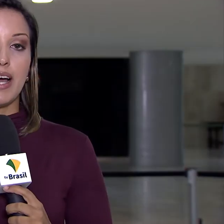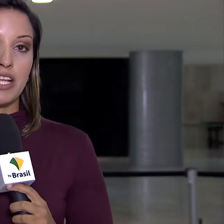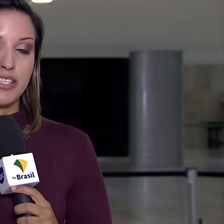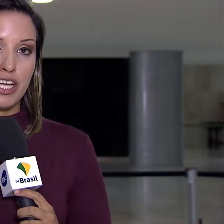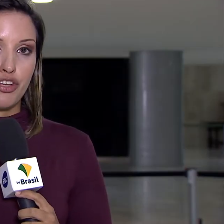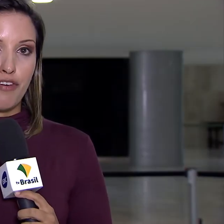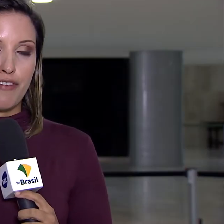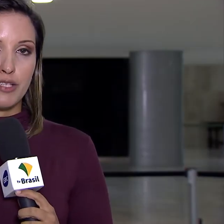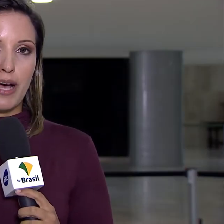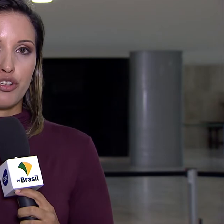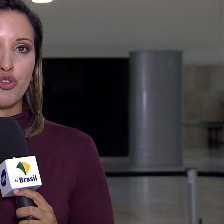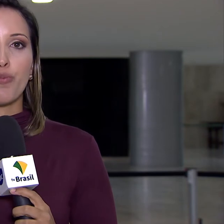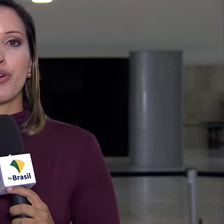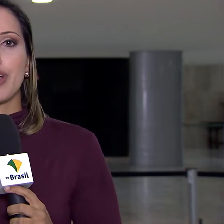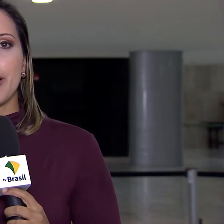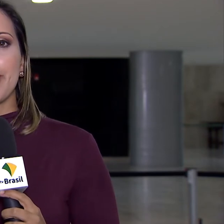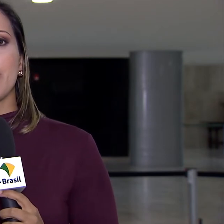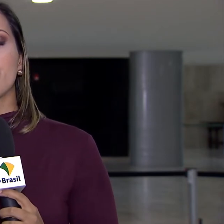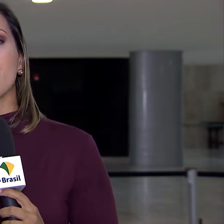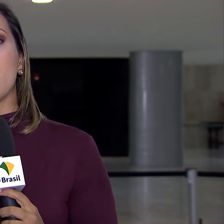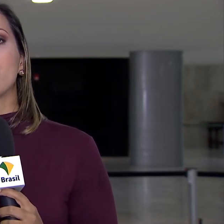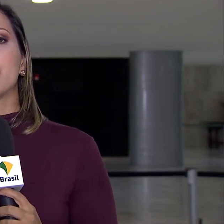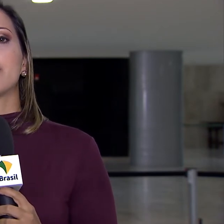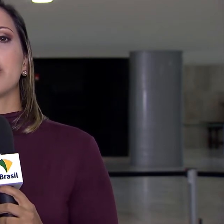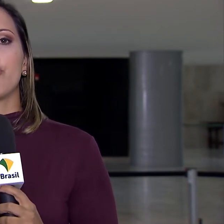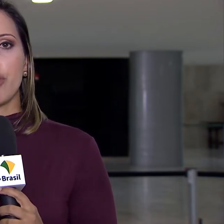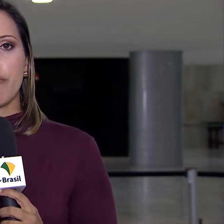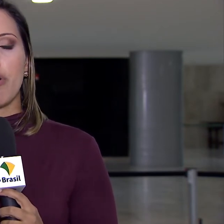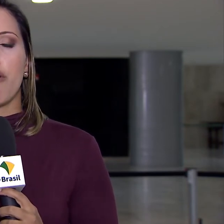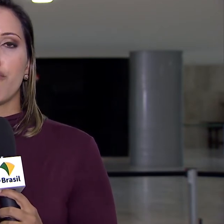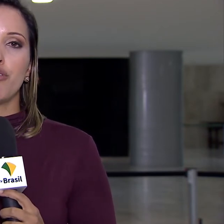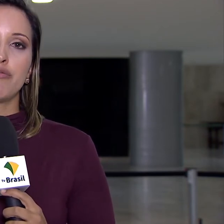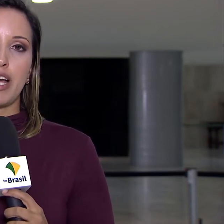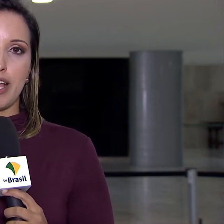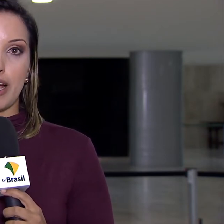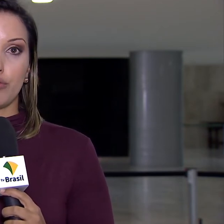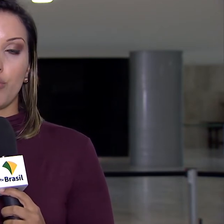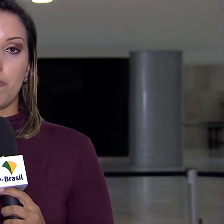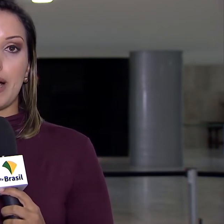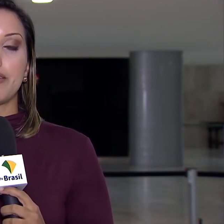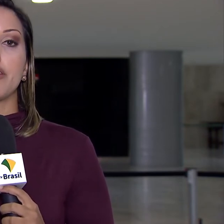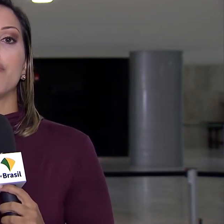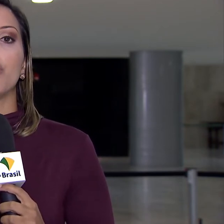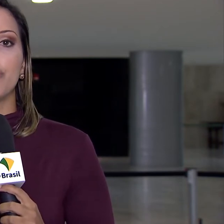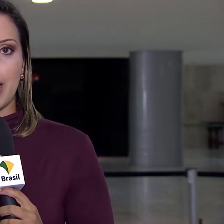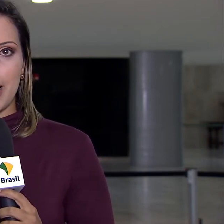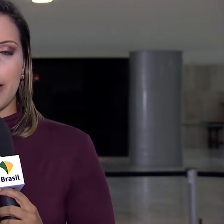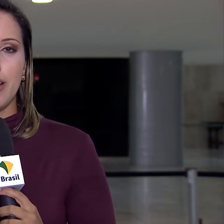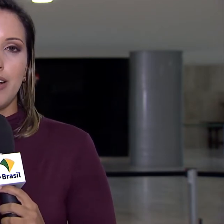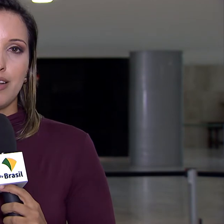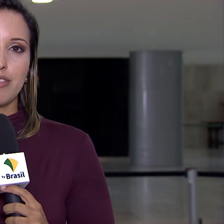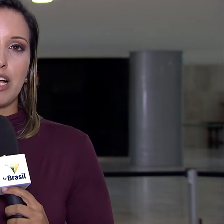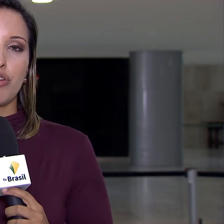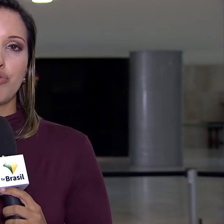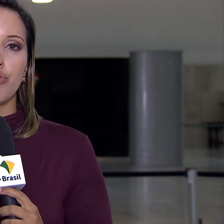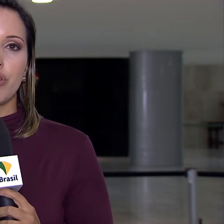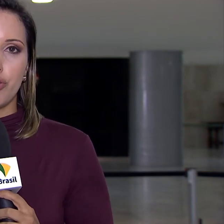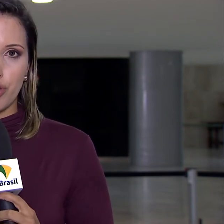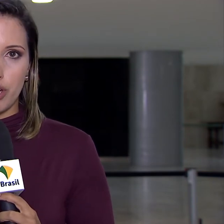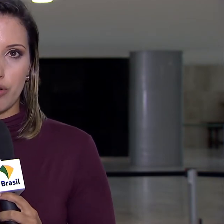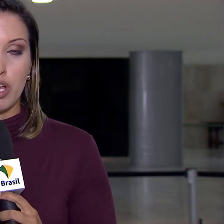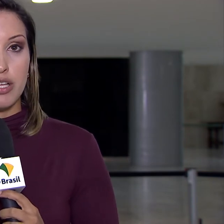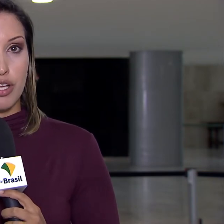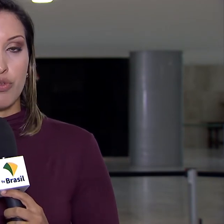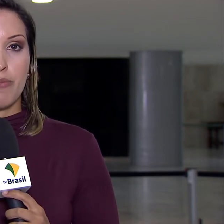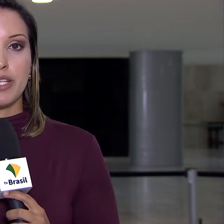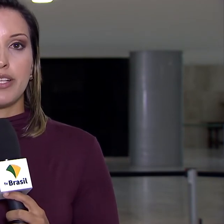A iniciativa faz parte do Programa Nacional de Incentivo ao Voluntariado, o Pátria Voluntária, lançado em junho